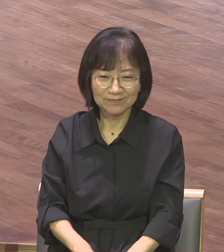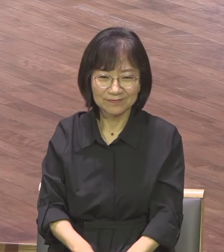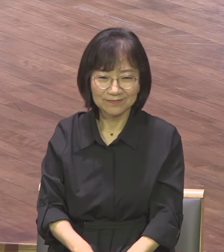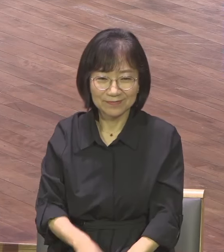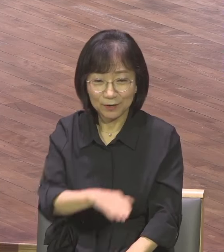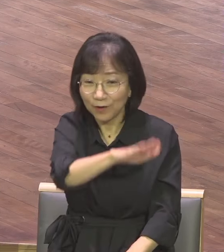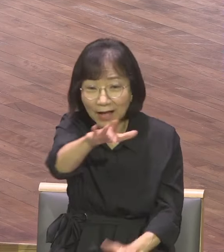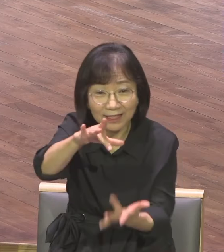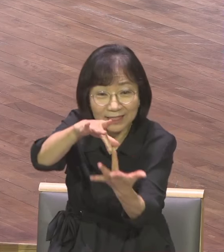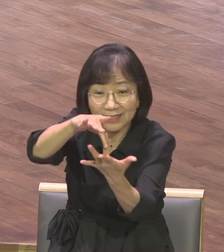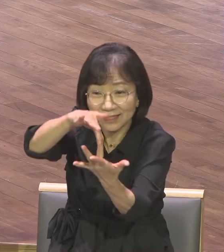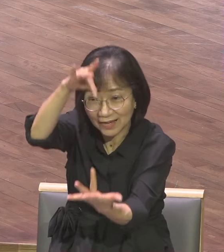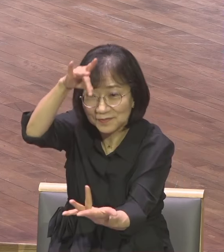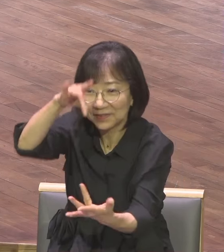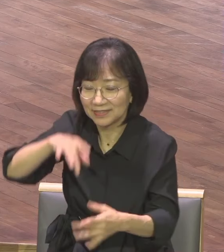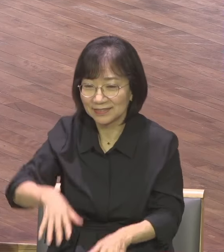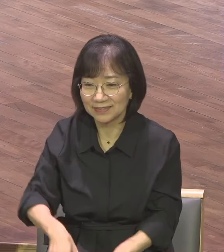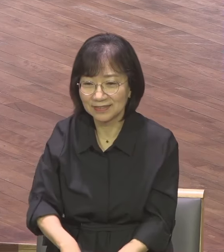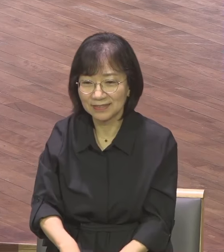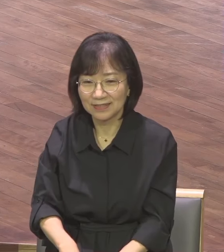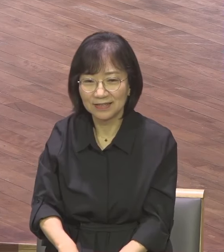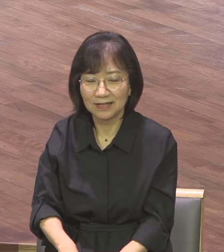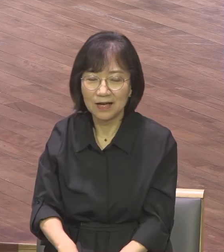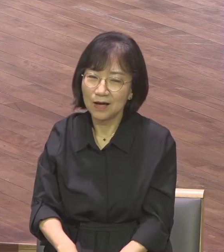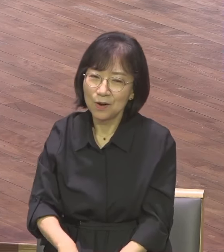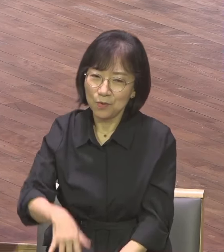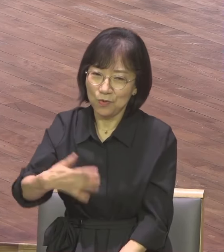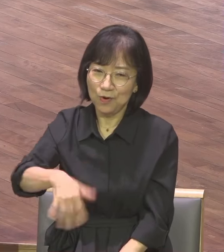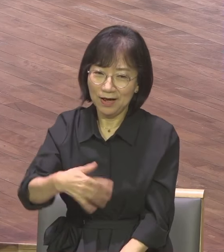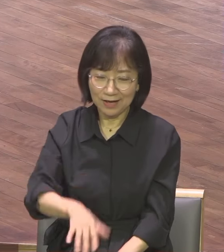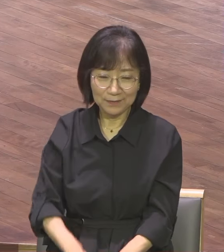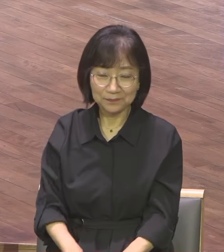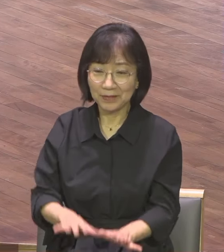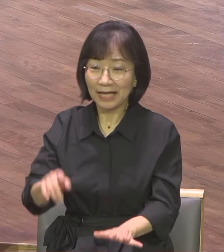이 말은요 단임 목사님은 이렇게 말씀하셨거든요